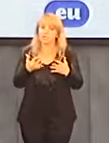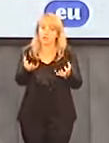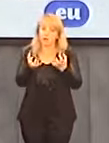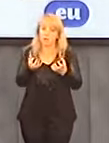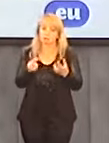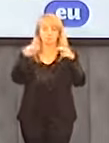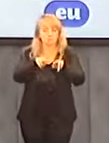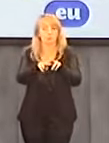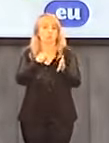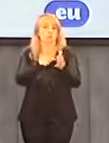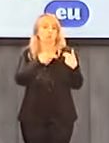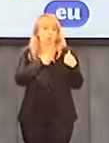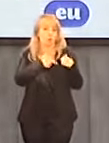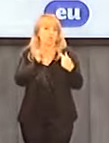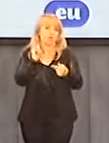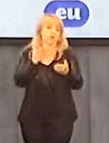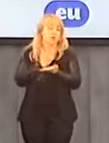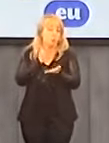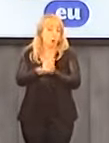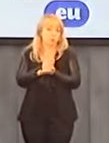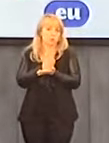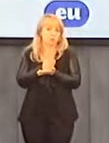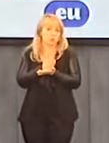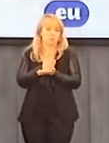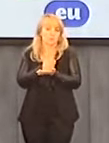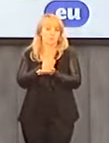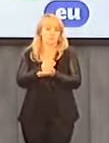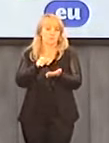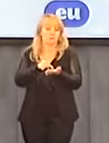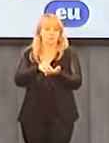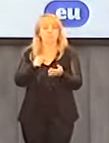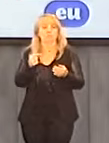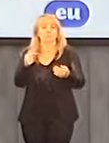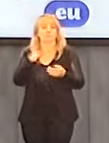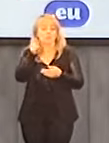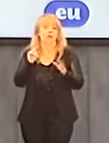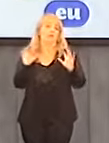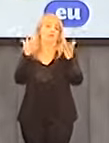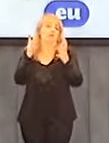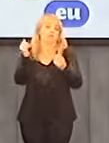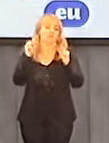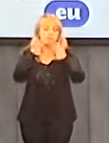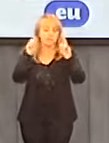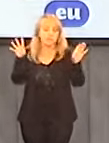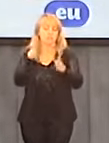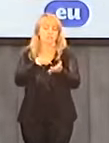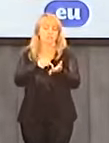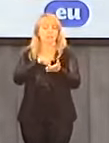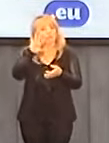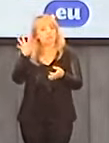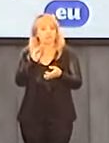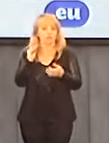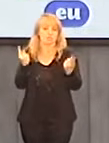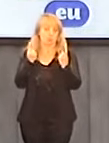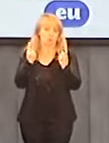do tego ciała i pomoc w zadośćuczynieniu ofiarom i wyjaśnienia tych afer i ukaraniu